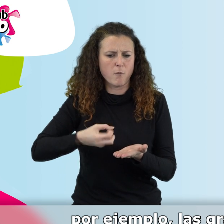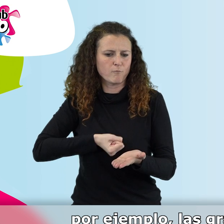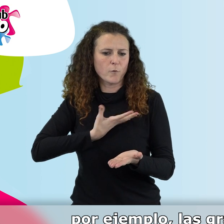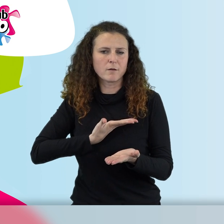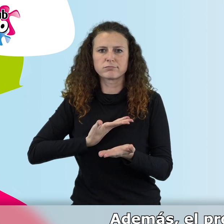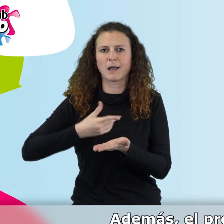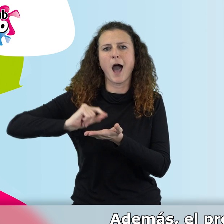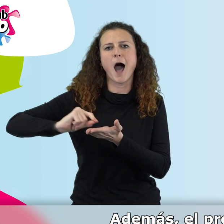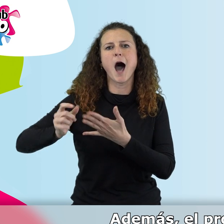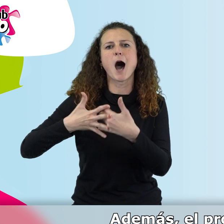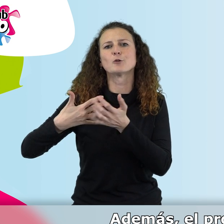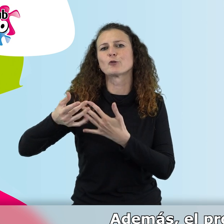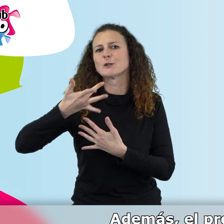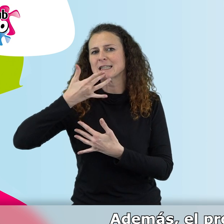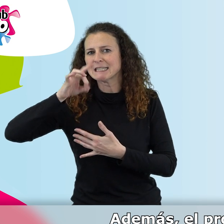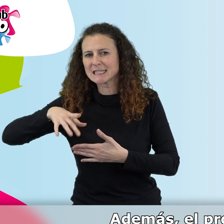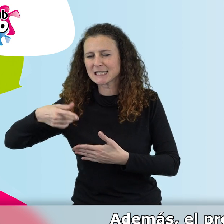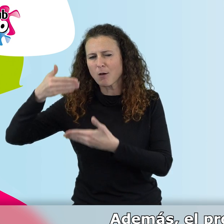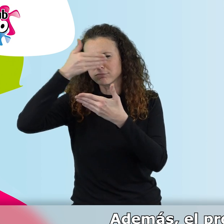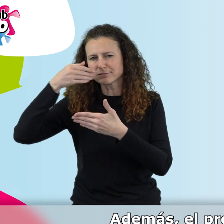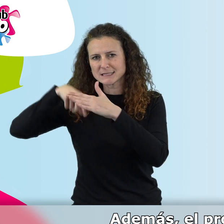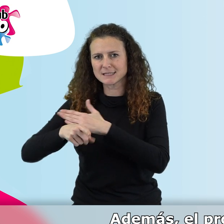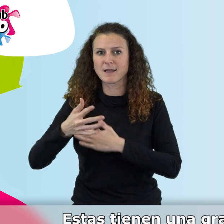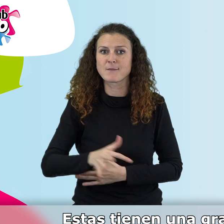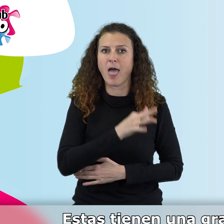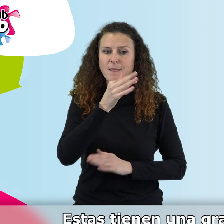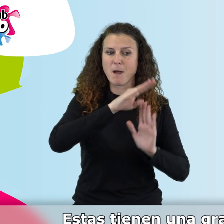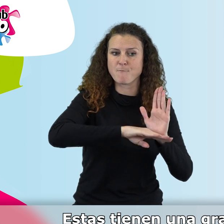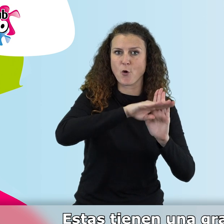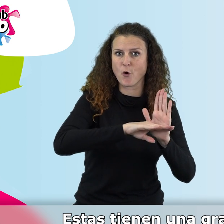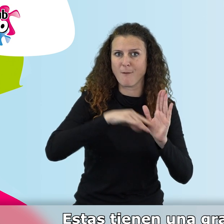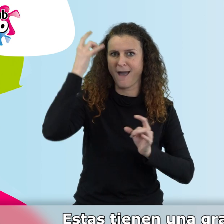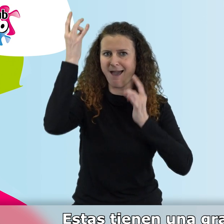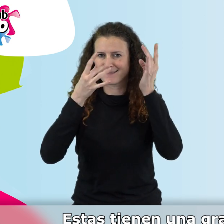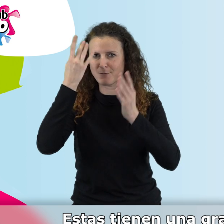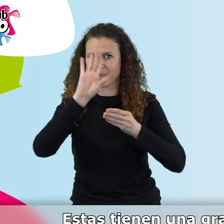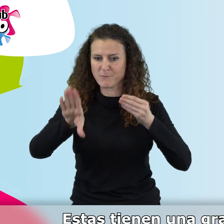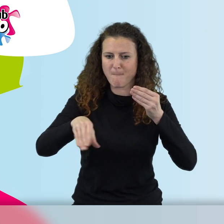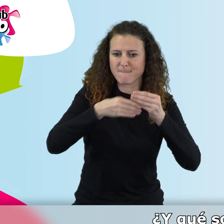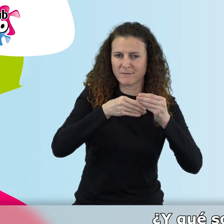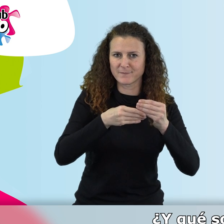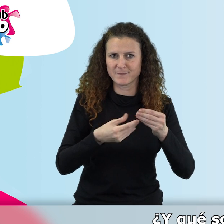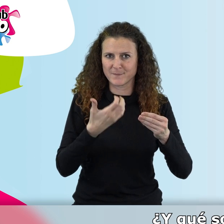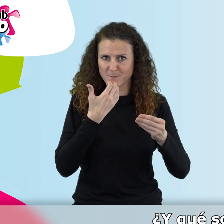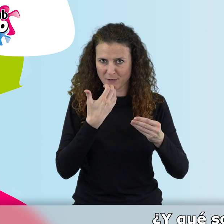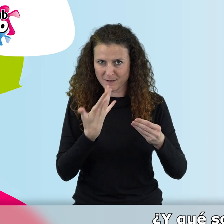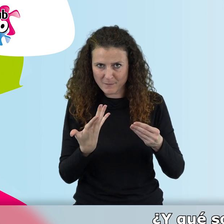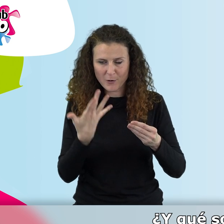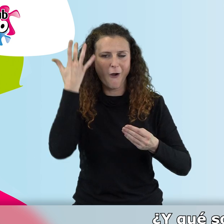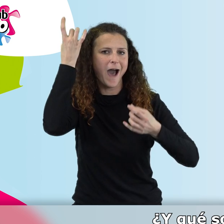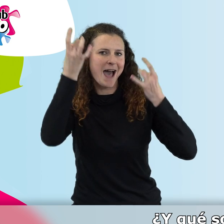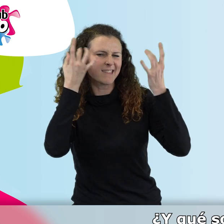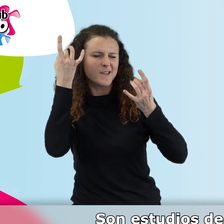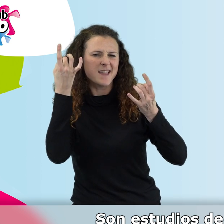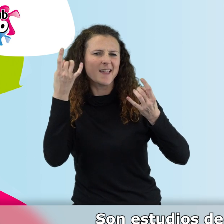grandes autores. Además, el programa tiene actividades complementarias. Estas tienen una gran aceptación por los alumnos. ¿Y qué son estas actividades